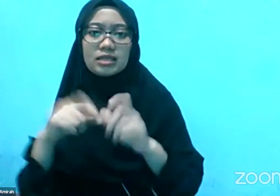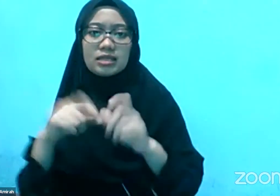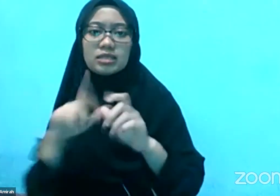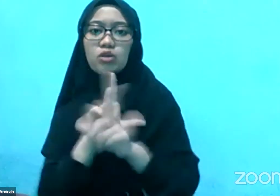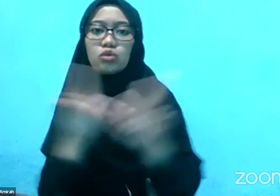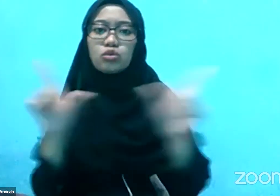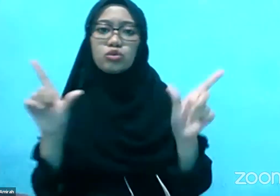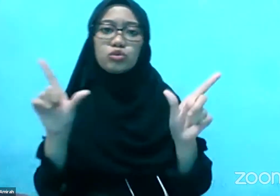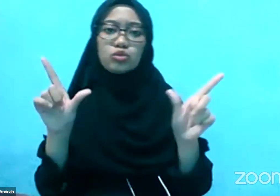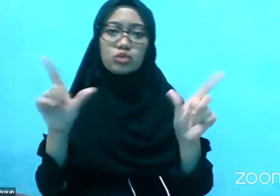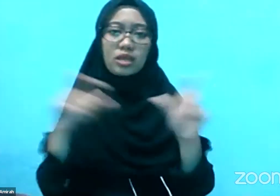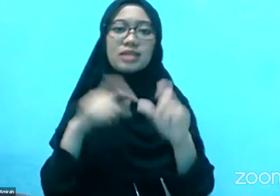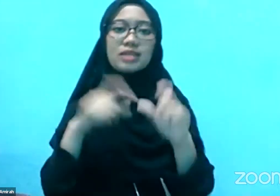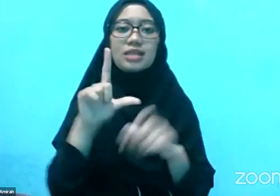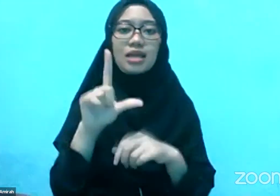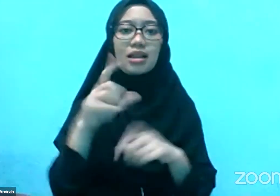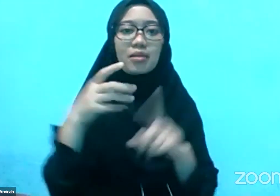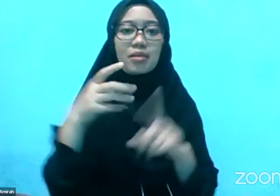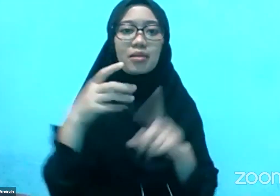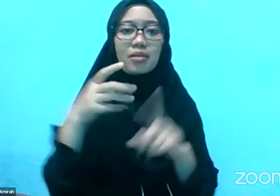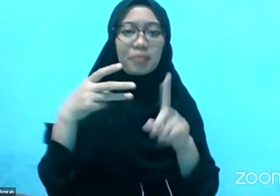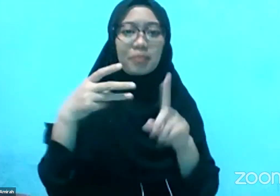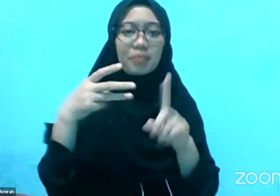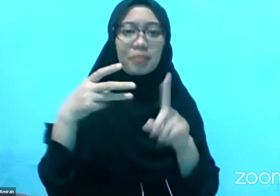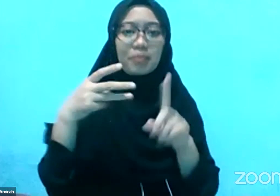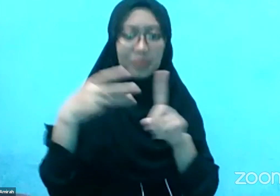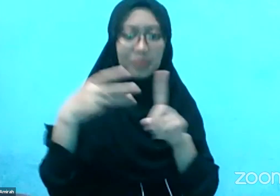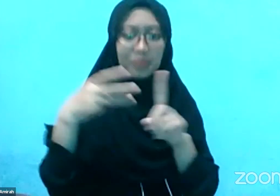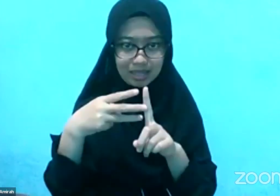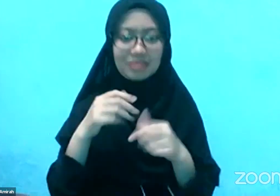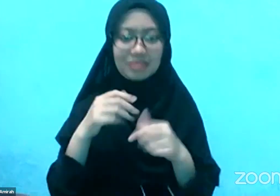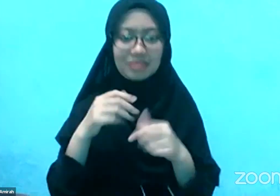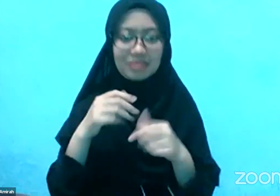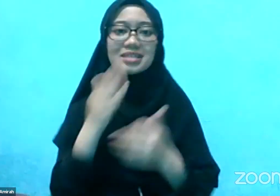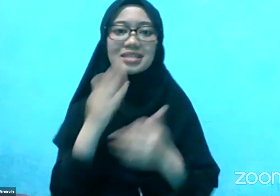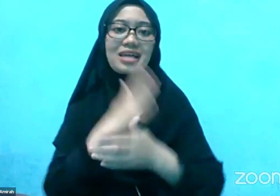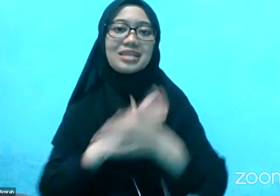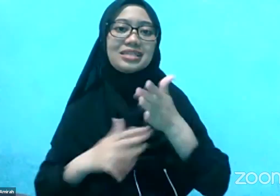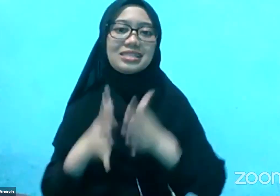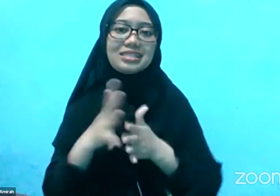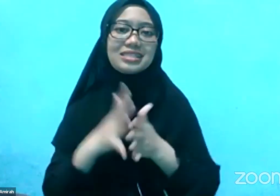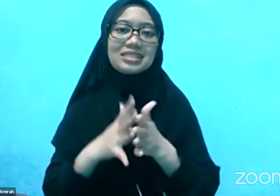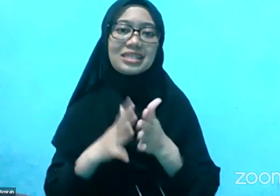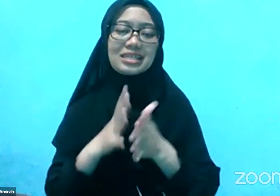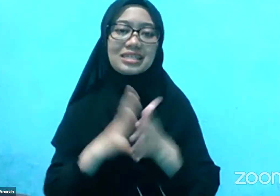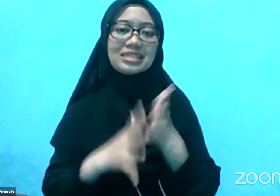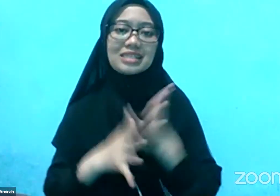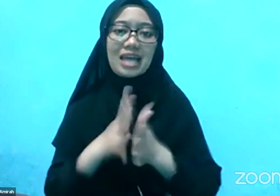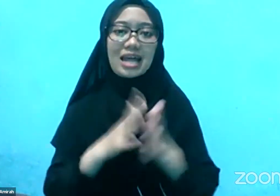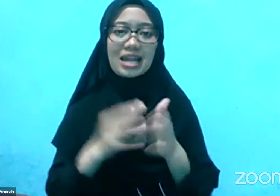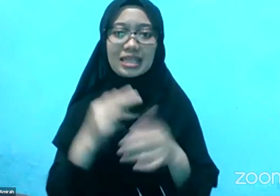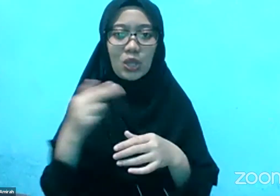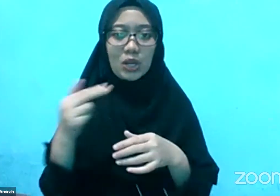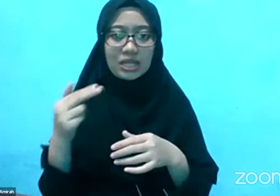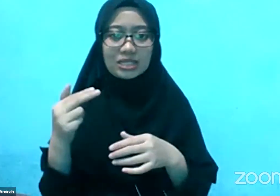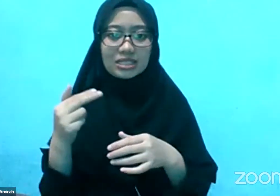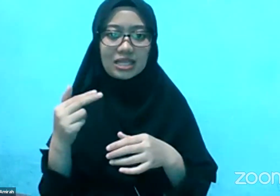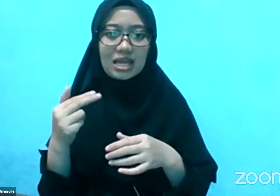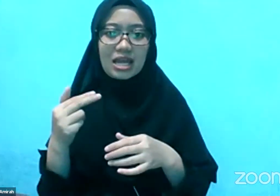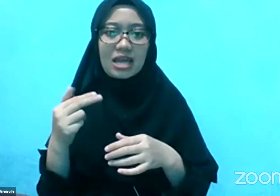Bisa berbahasa Isarat Indonesia Kembal dengan stigma Dan stereotype